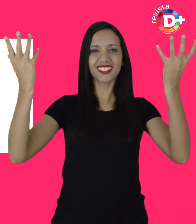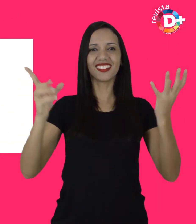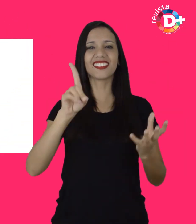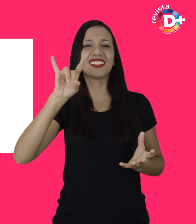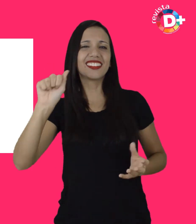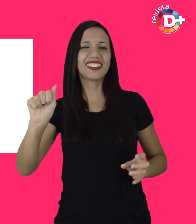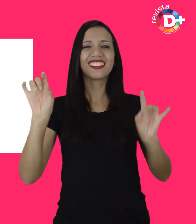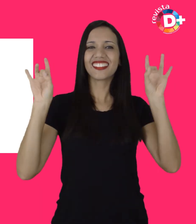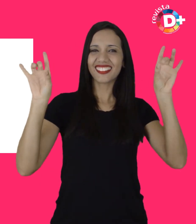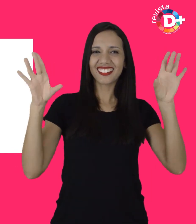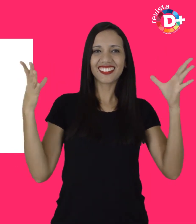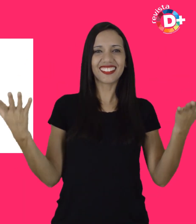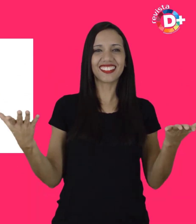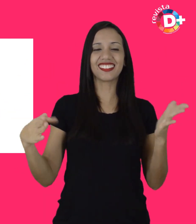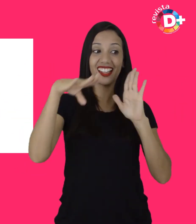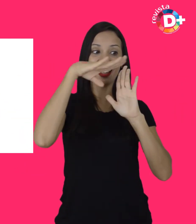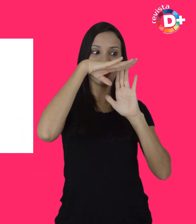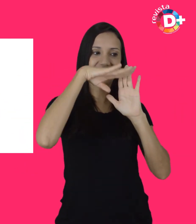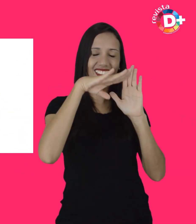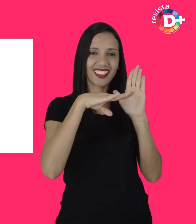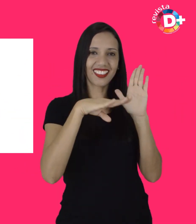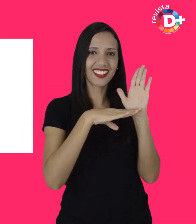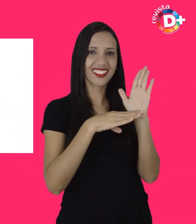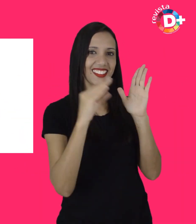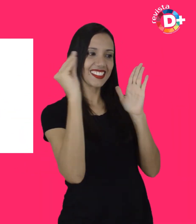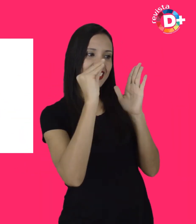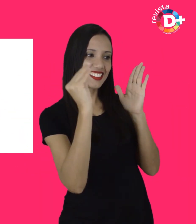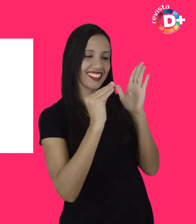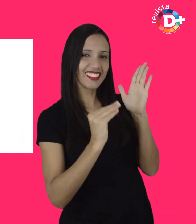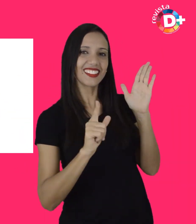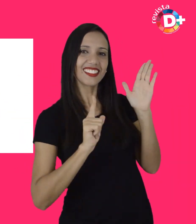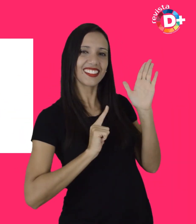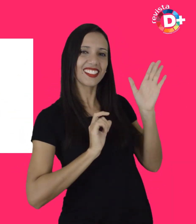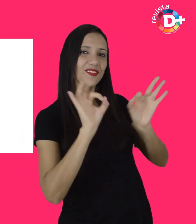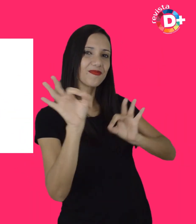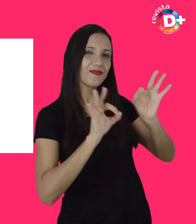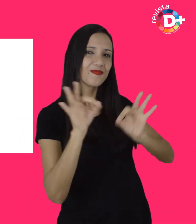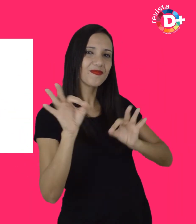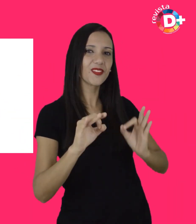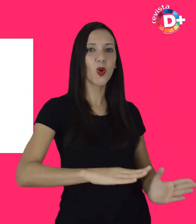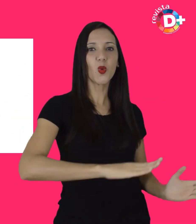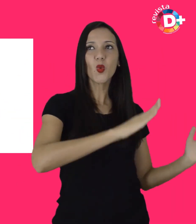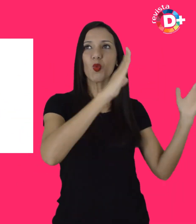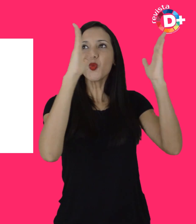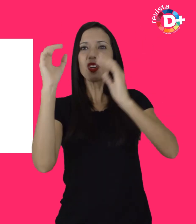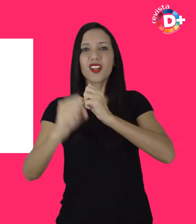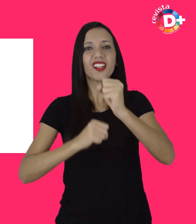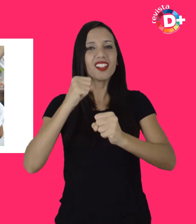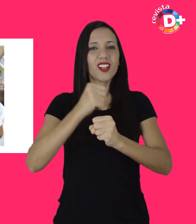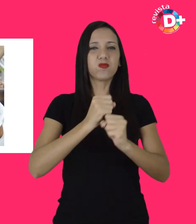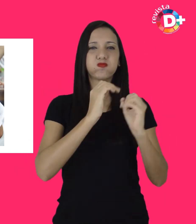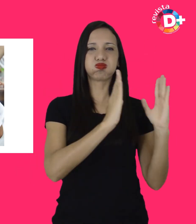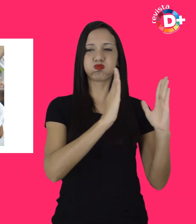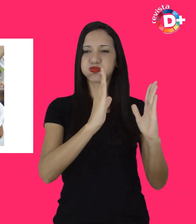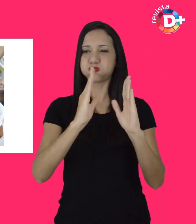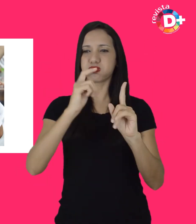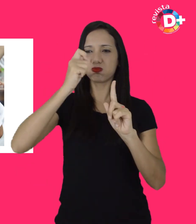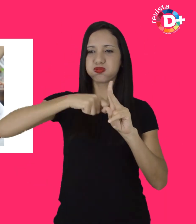uma programação está sendo organizada para o ano inteiro com a participação de chefes renomados